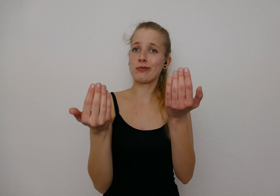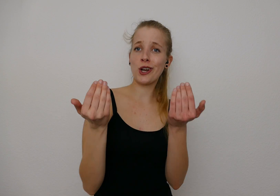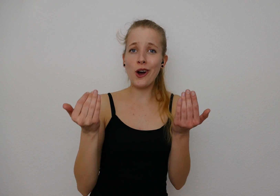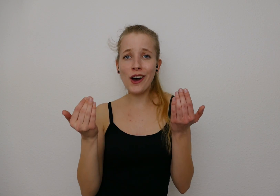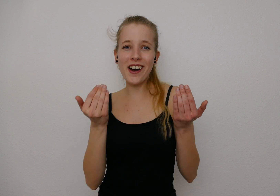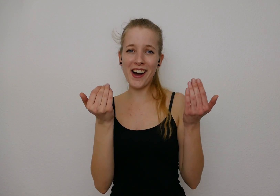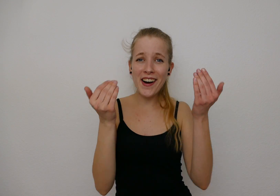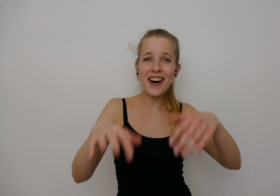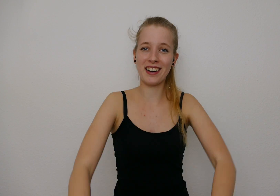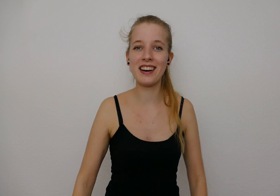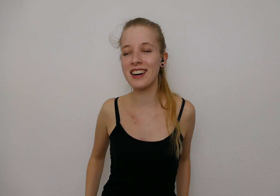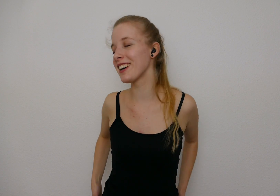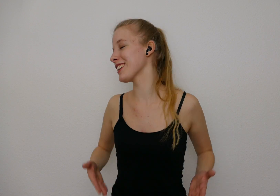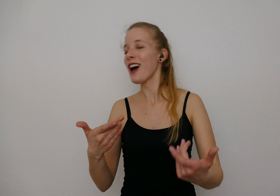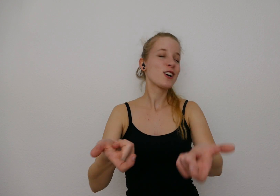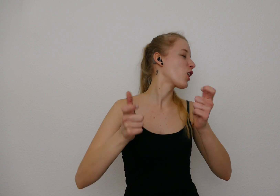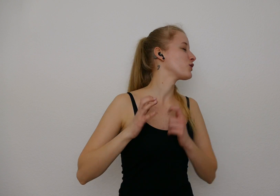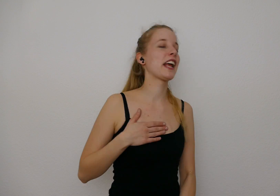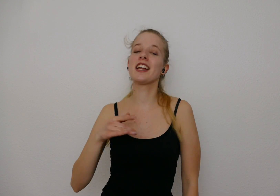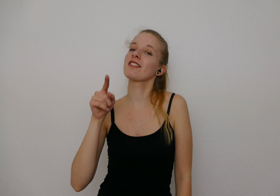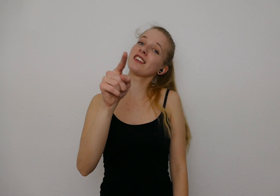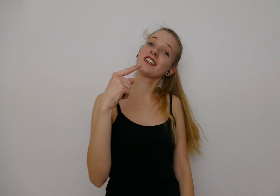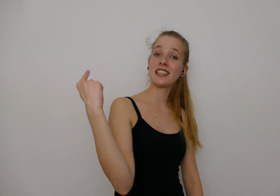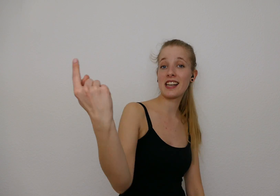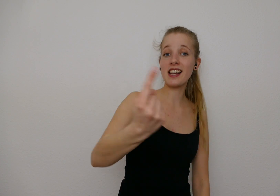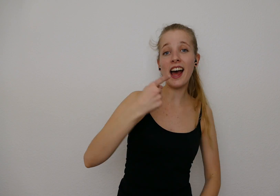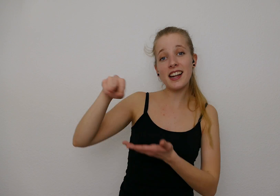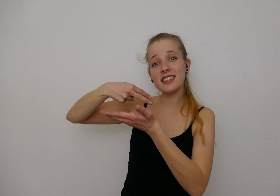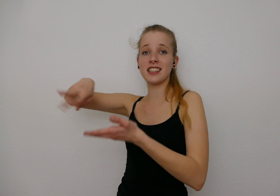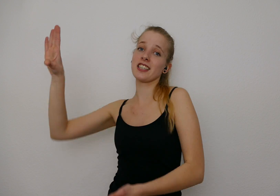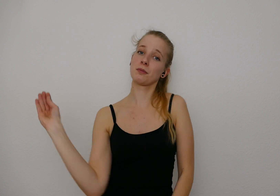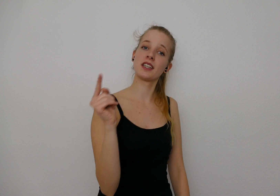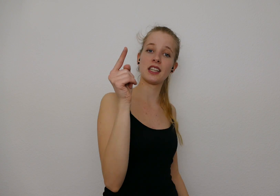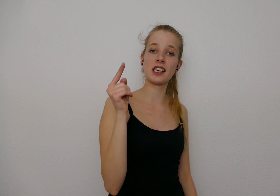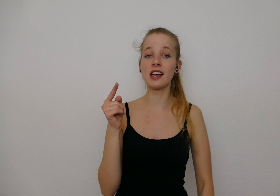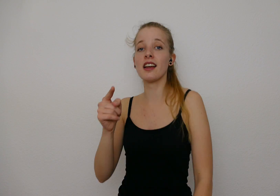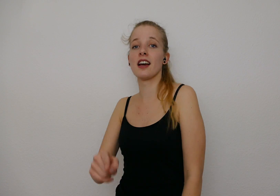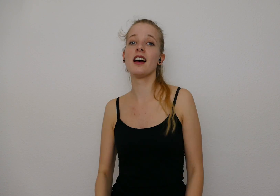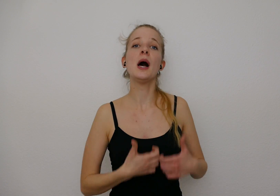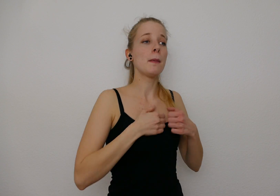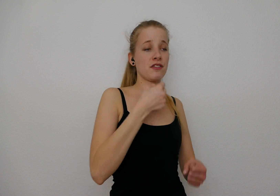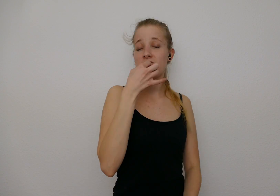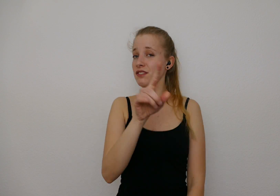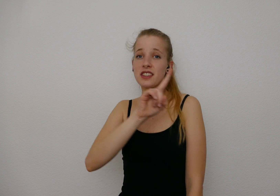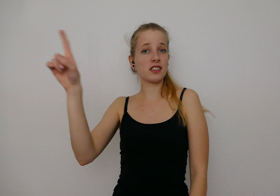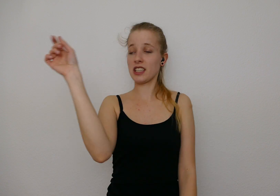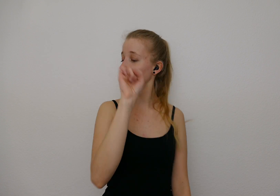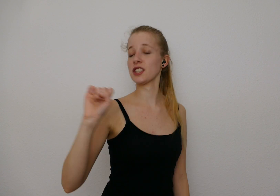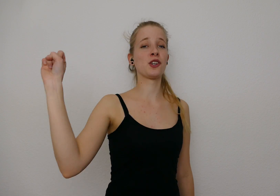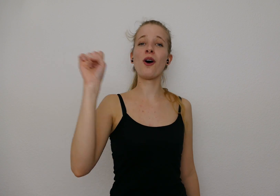schon, komm schenk mir diesen einen Tanz mit dir Baby, mich wieso,